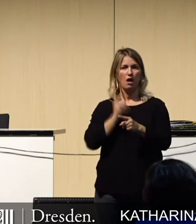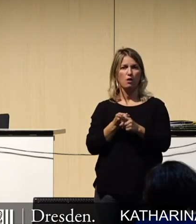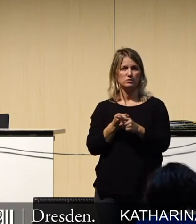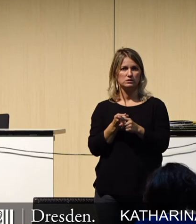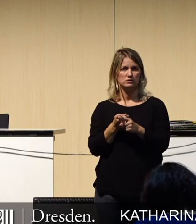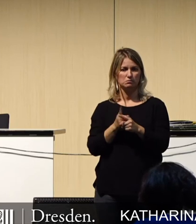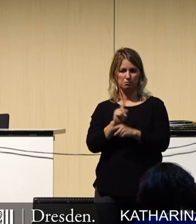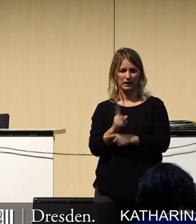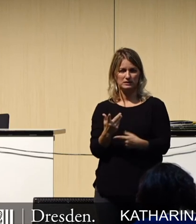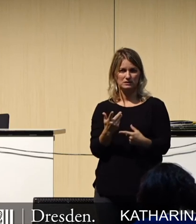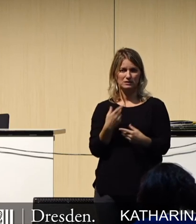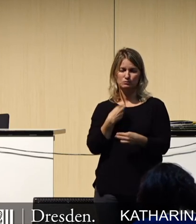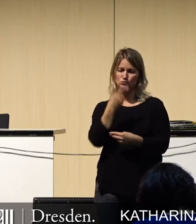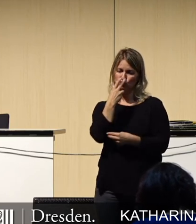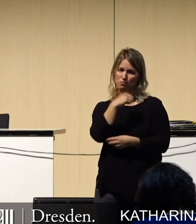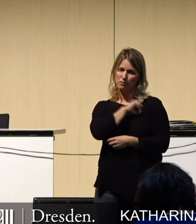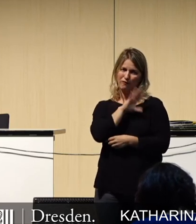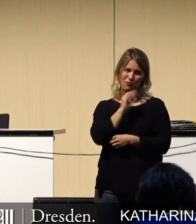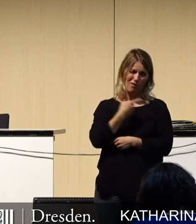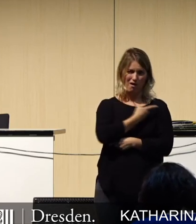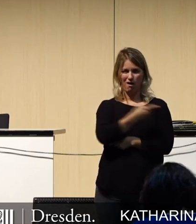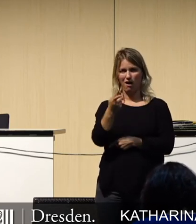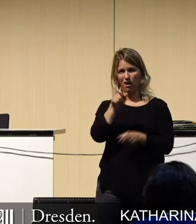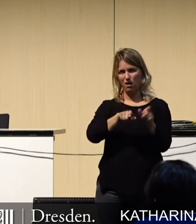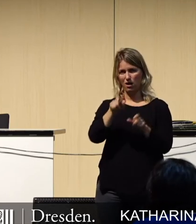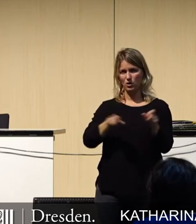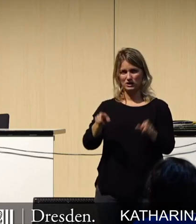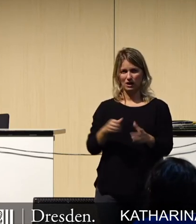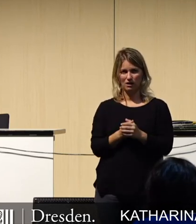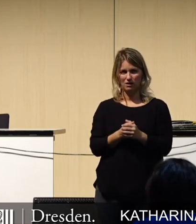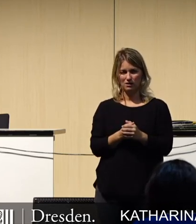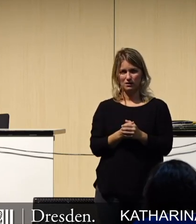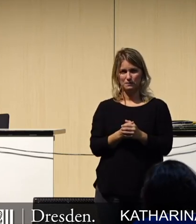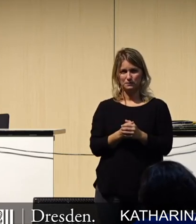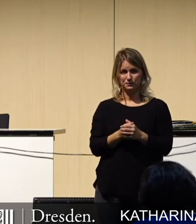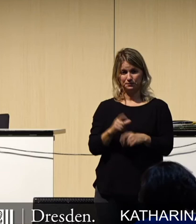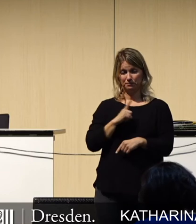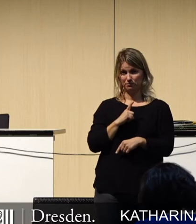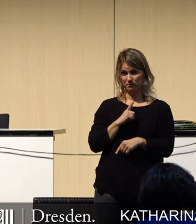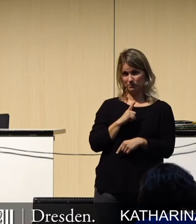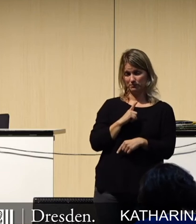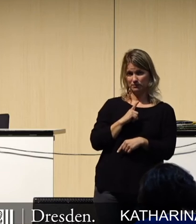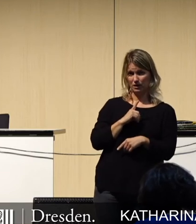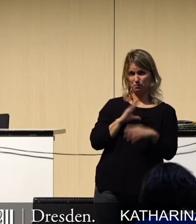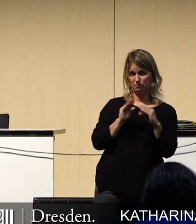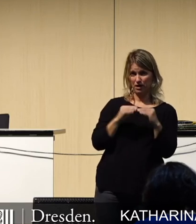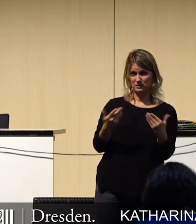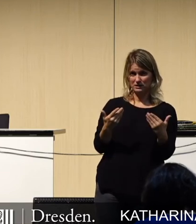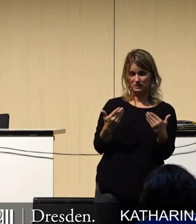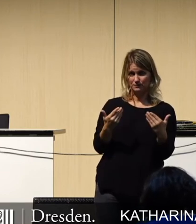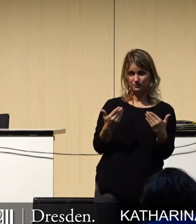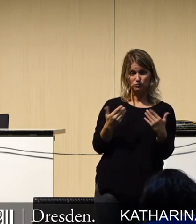Wir müssen schauen, dass alle Menschen davon profitieren können. Und es ist ein Unding, dass der Staat die